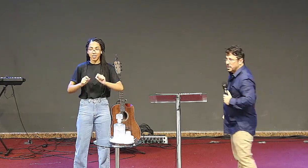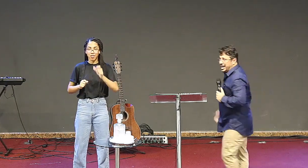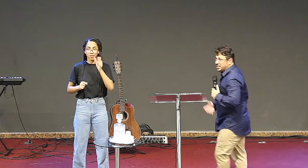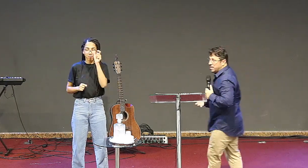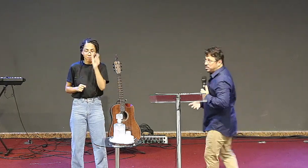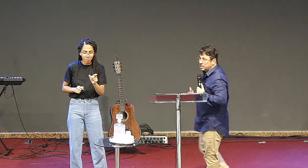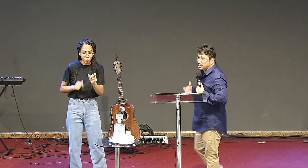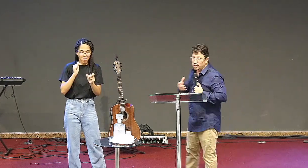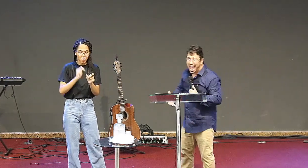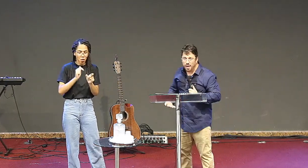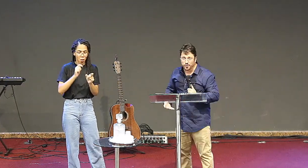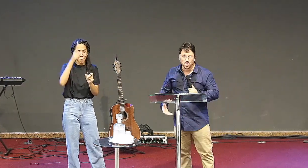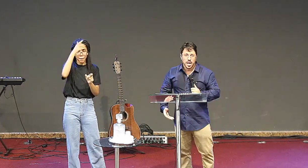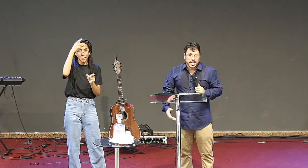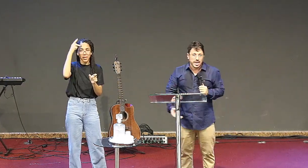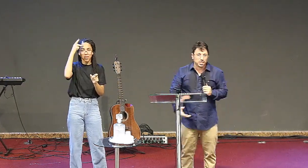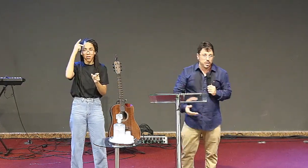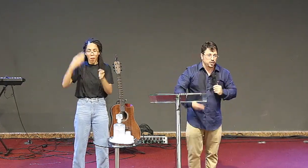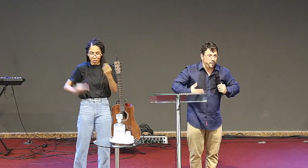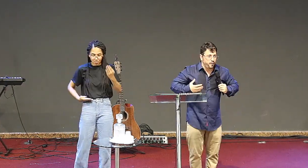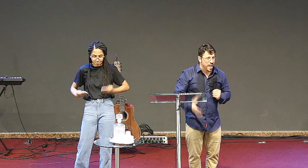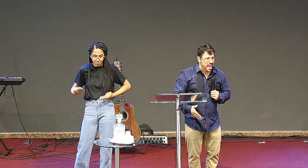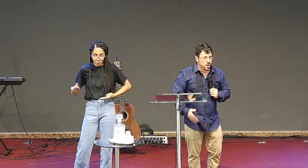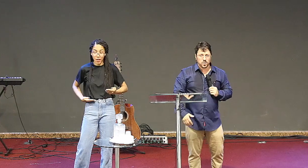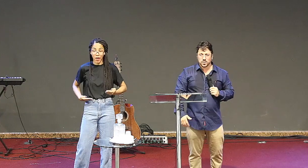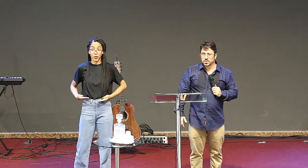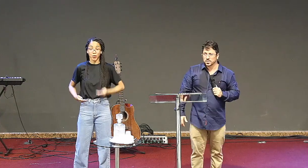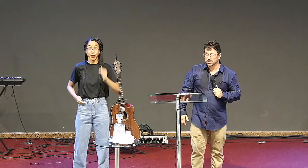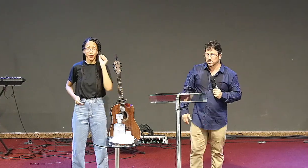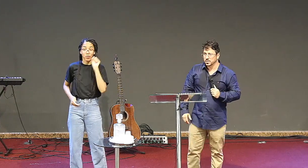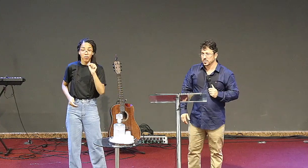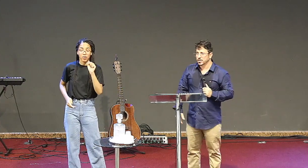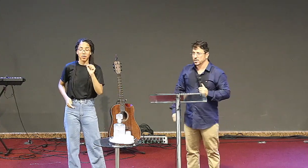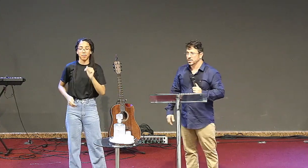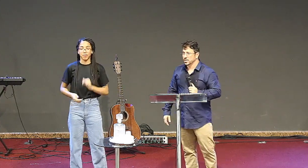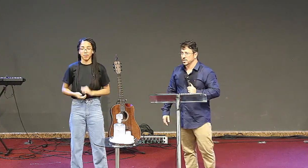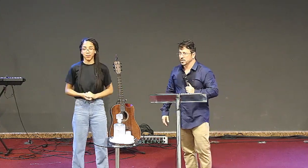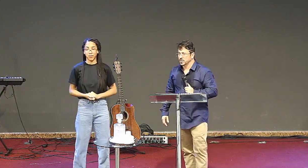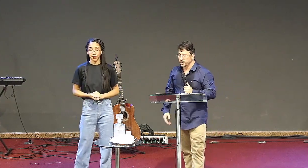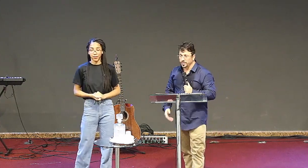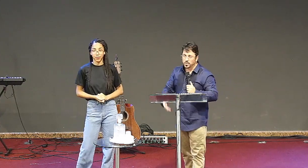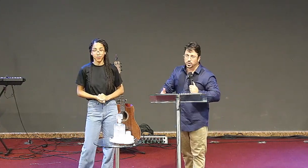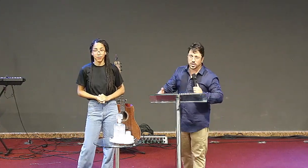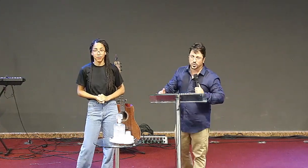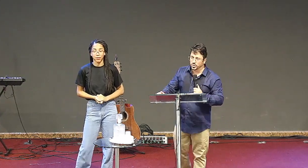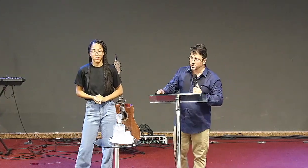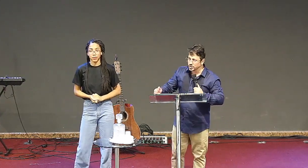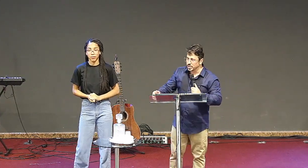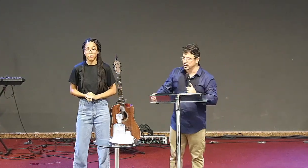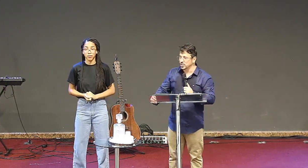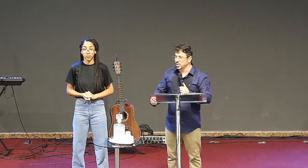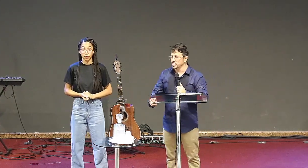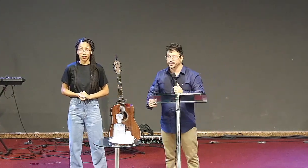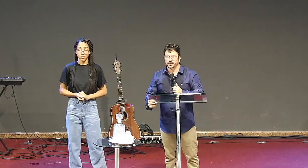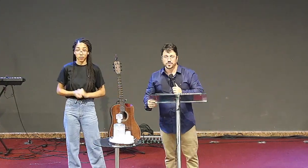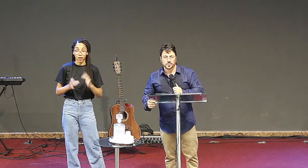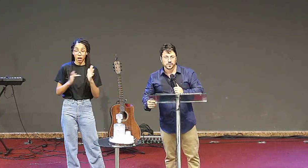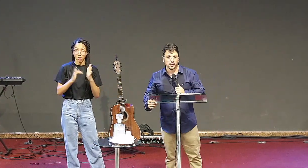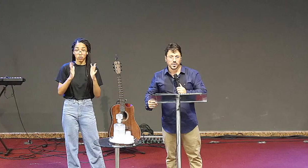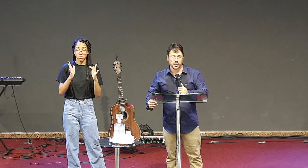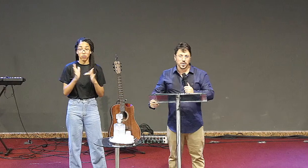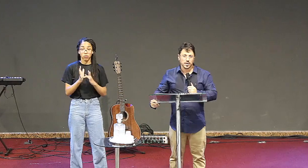que tipo de servo que tipo de filho se o próprio Jesus nos ensinou